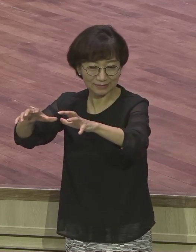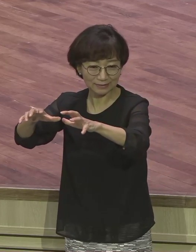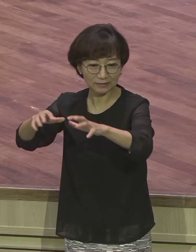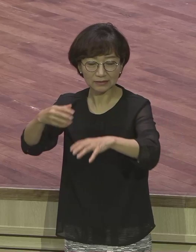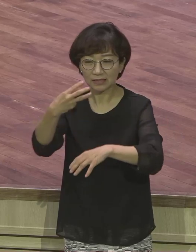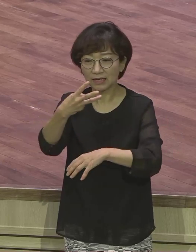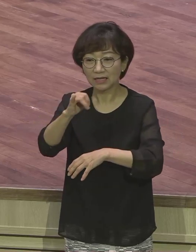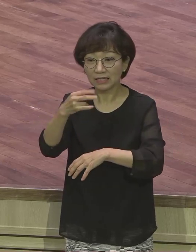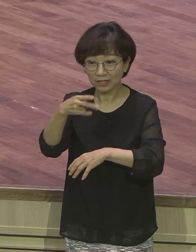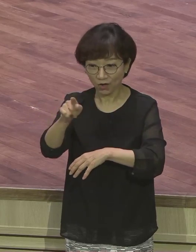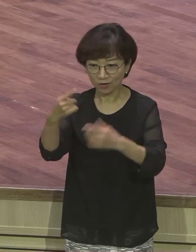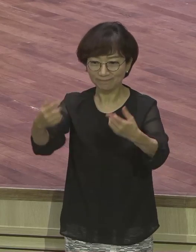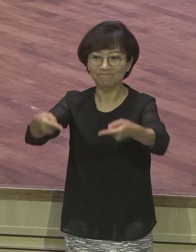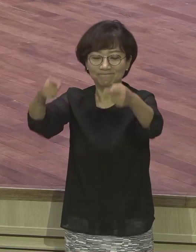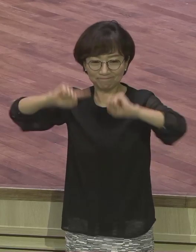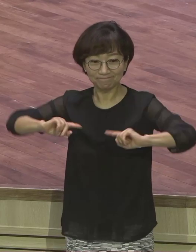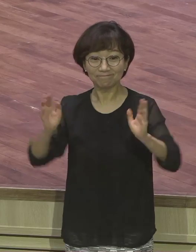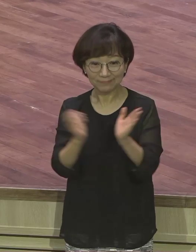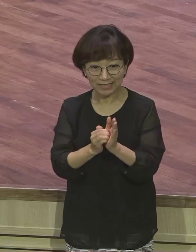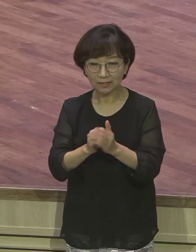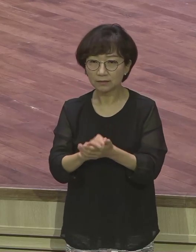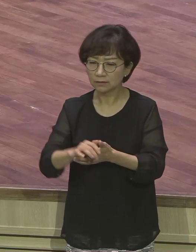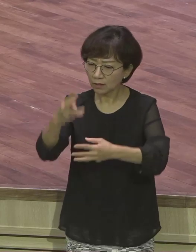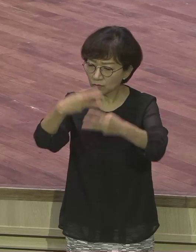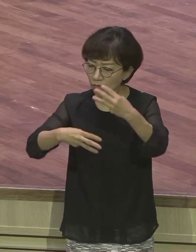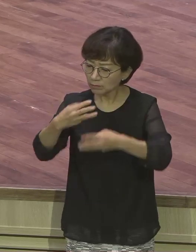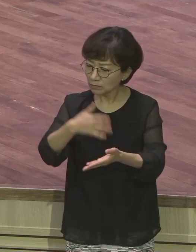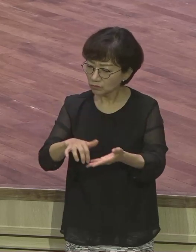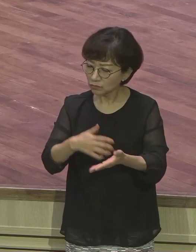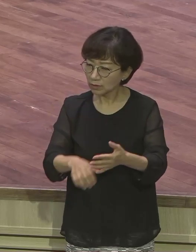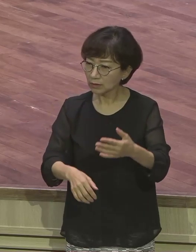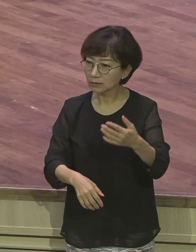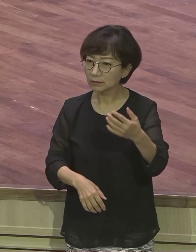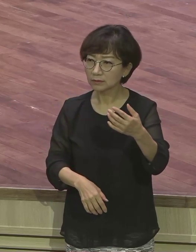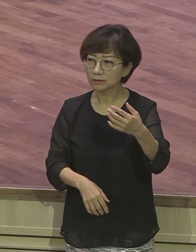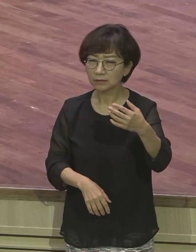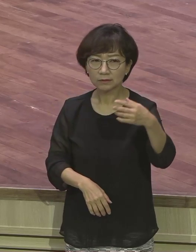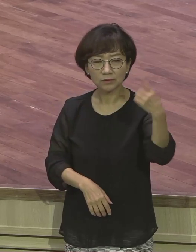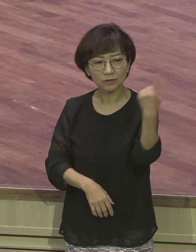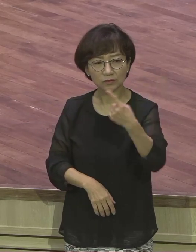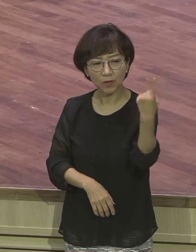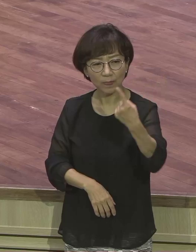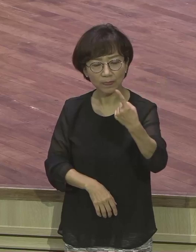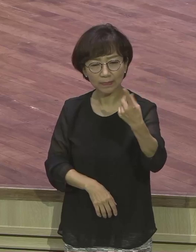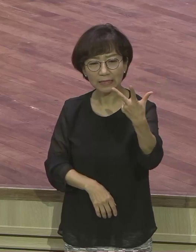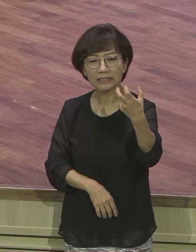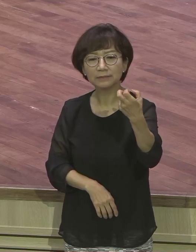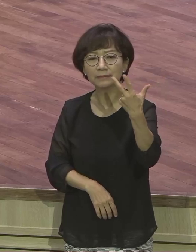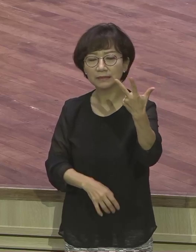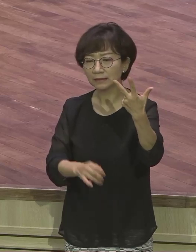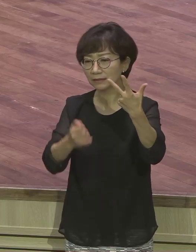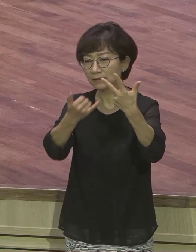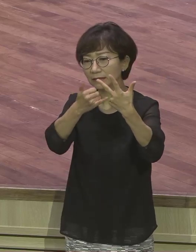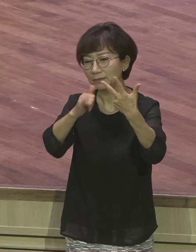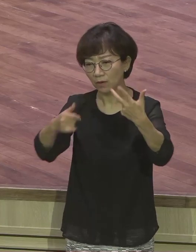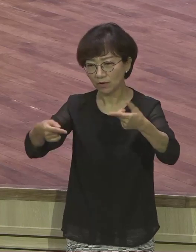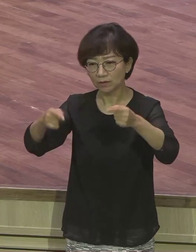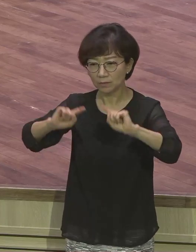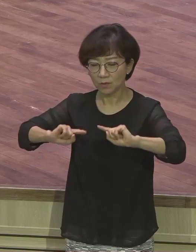51개국에서 랩런트가 몇 명이냐. 1,077명이 참석했어요. 다민족이.